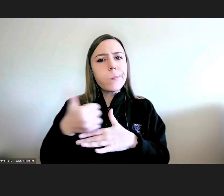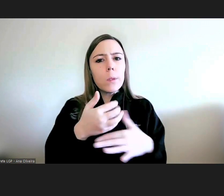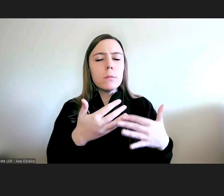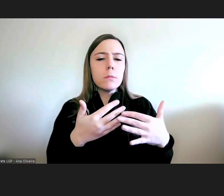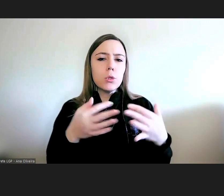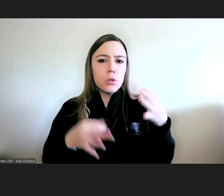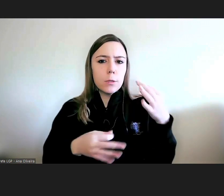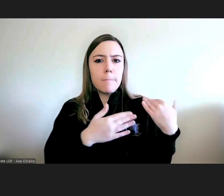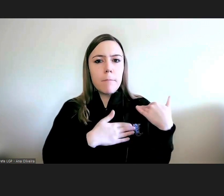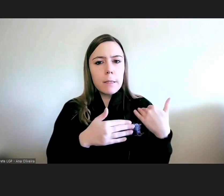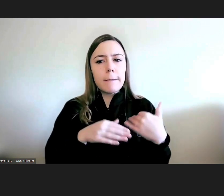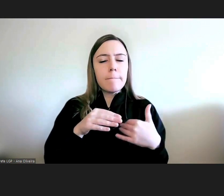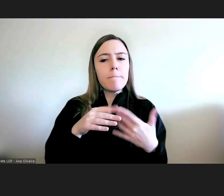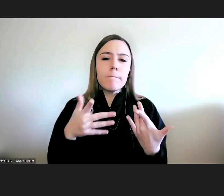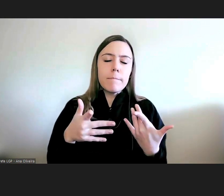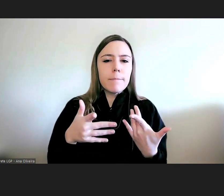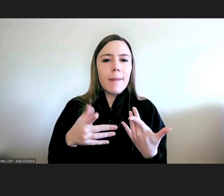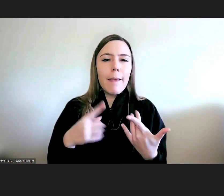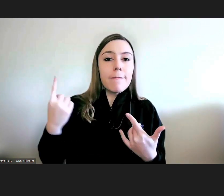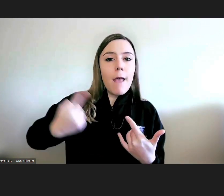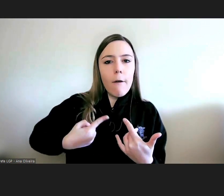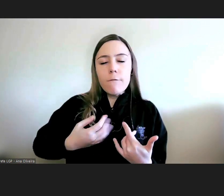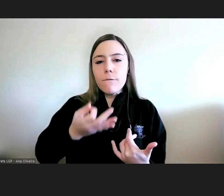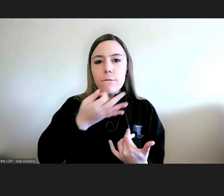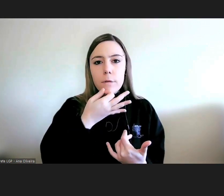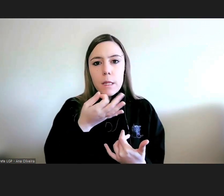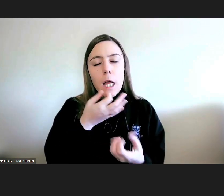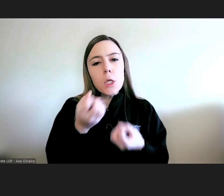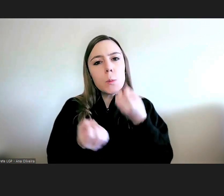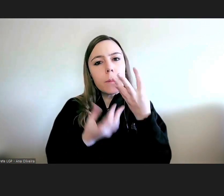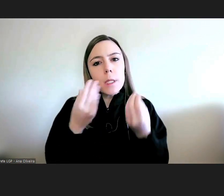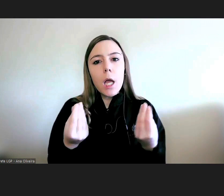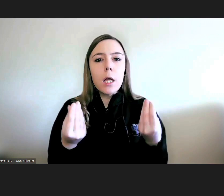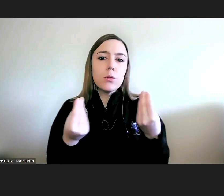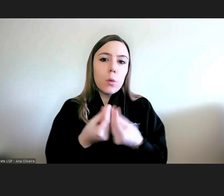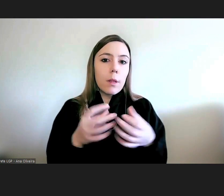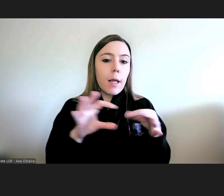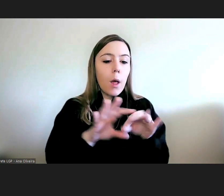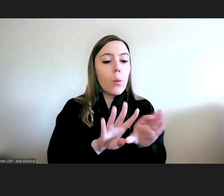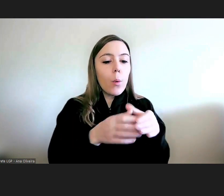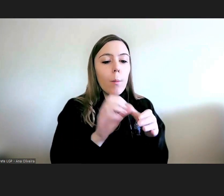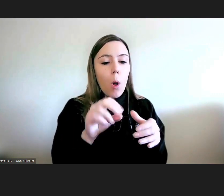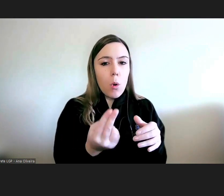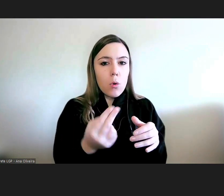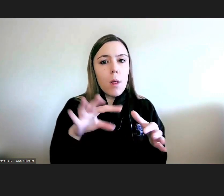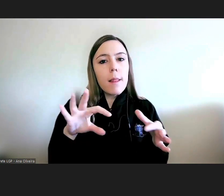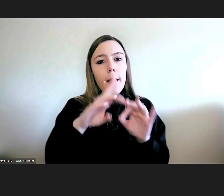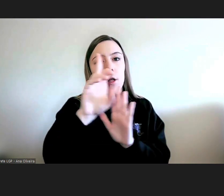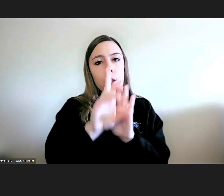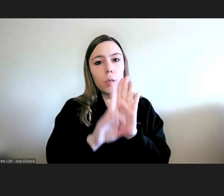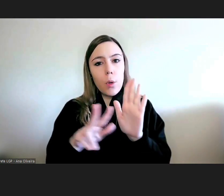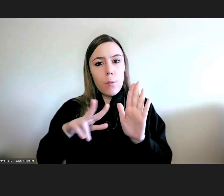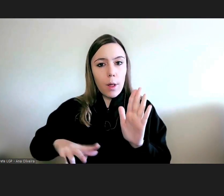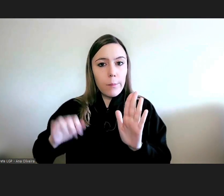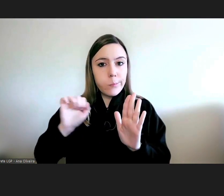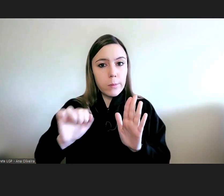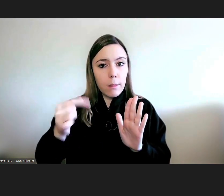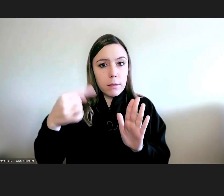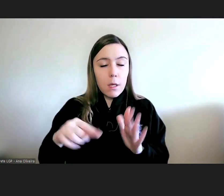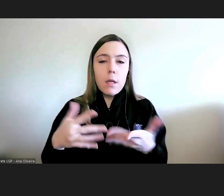assim, a pronunciar-se junto dos comitês da ONU, acerca dos relatórios de Portugal. Portanto, faz uma